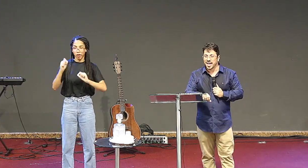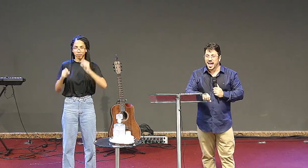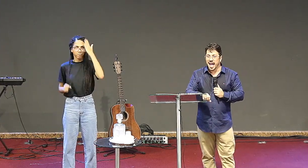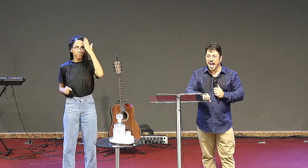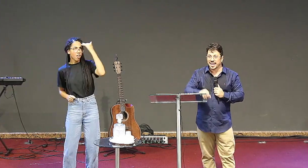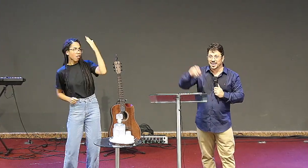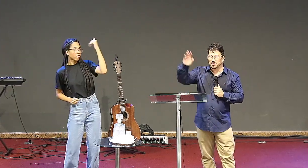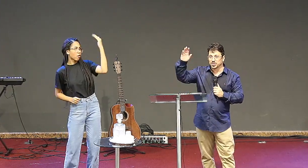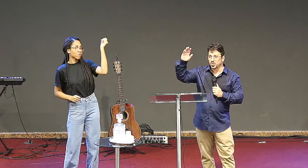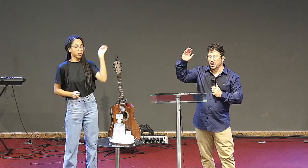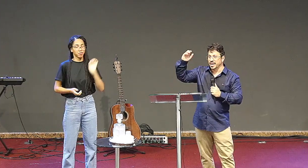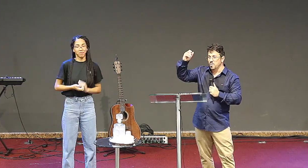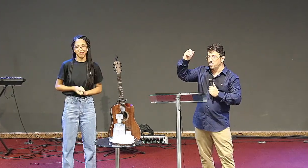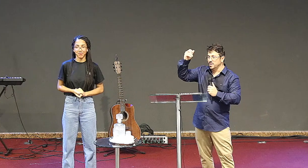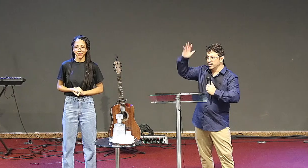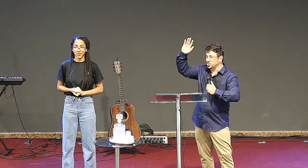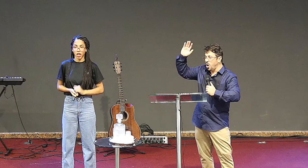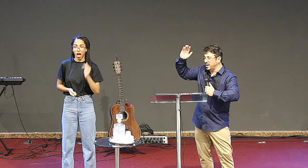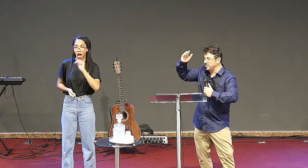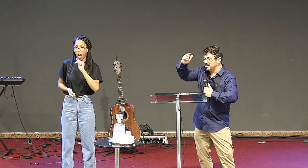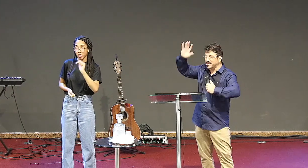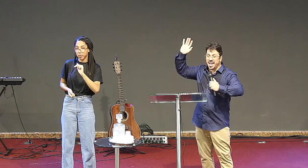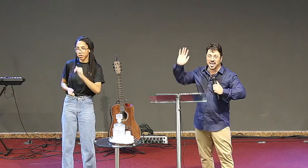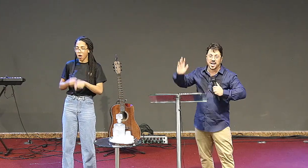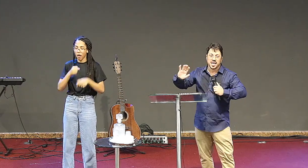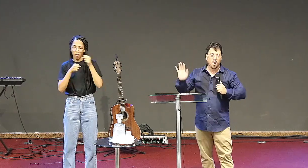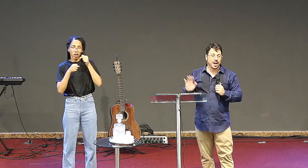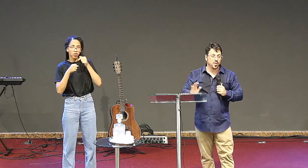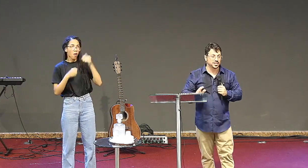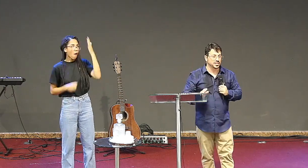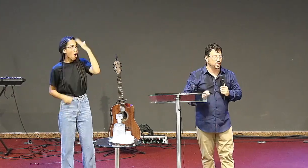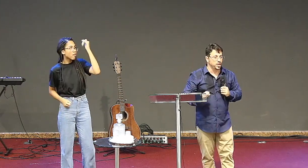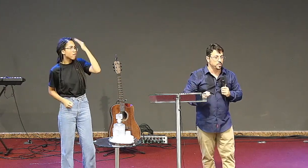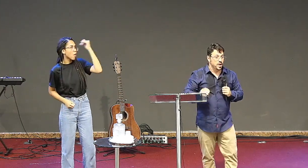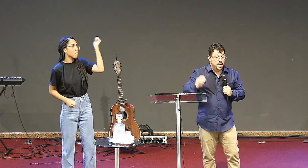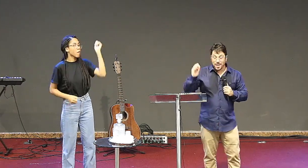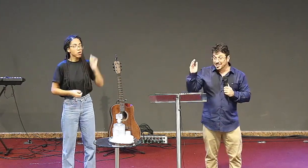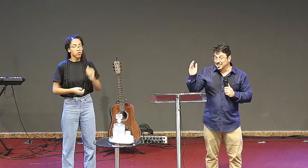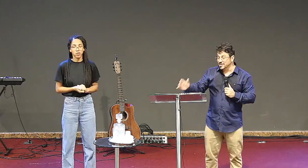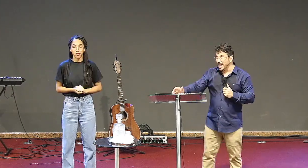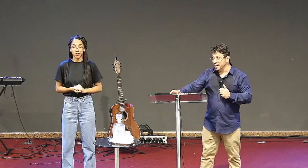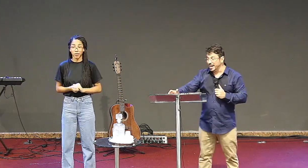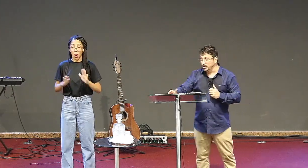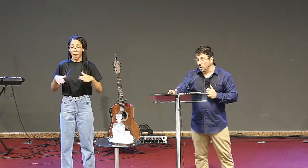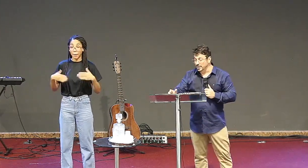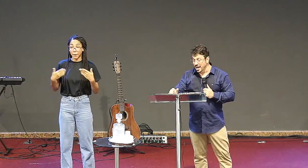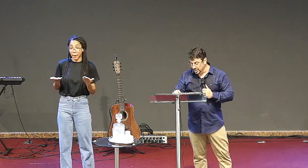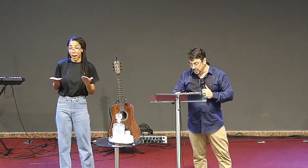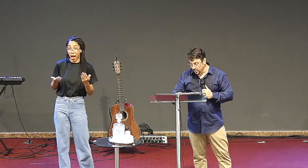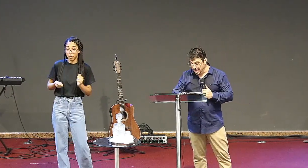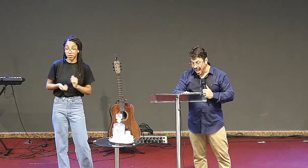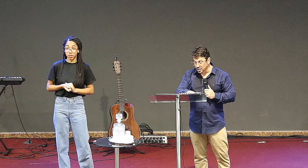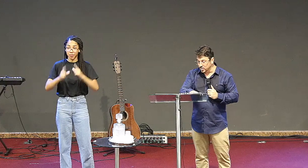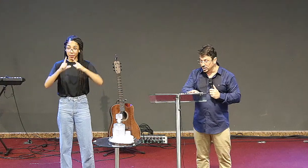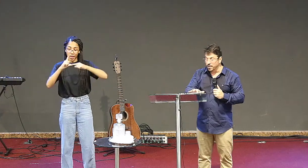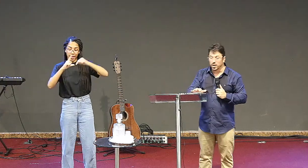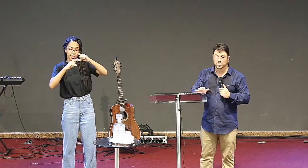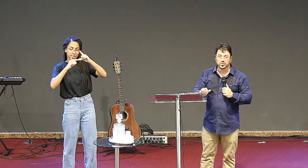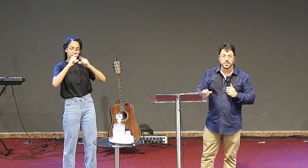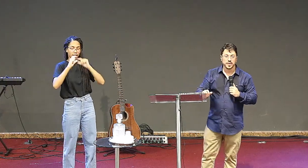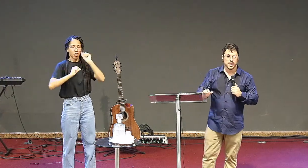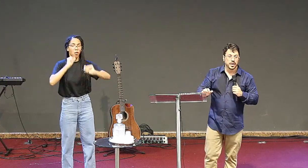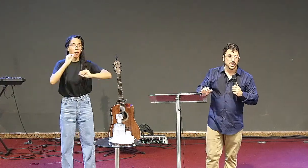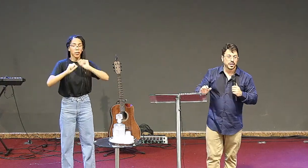é? Ah, aquela pessoa ali é um cantor, uma estrela, qualquer coisa desse tipo. Mas estrela em toda a antiguidade, meus